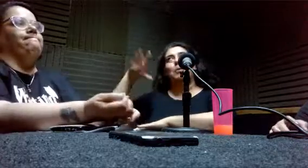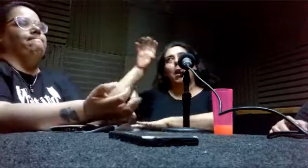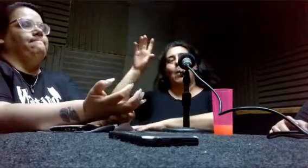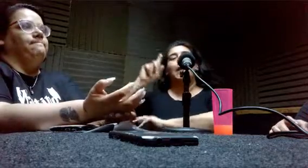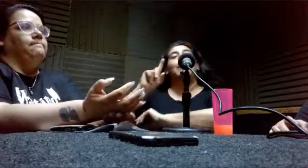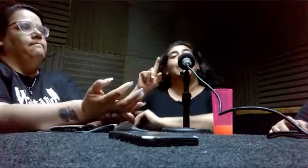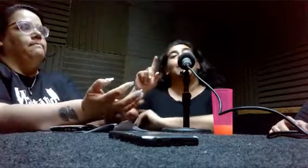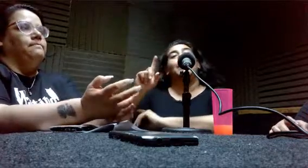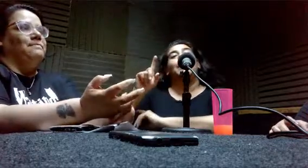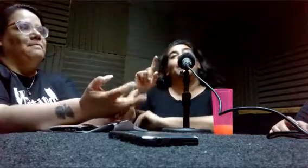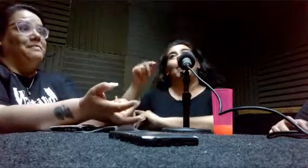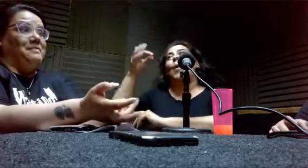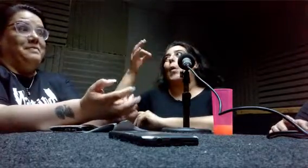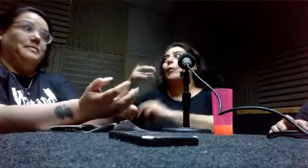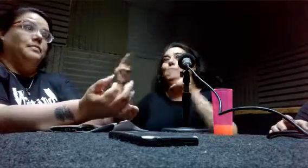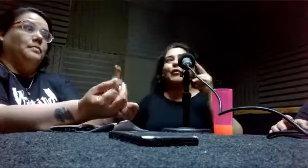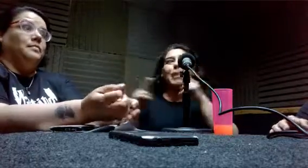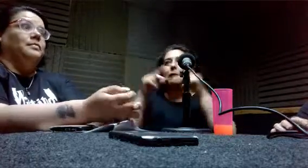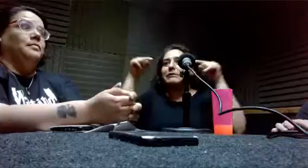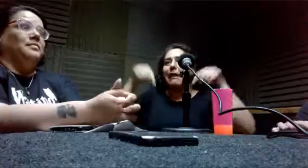Y nos venimos a encontrar acá de casualidad sin saber, ¿no?